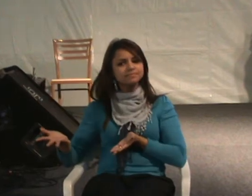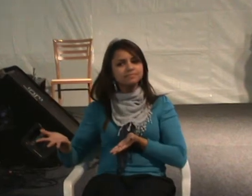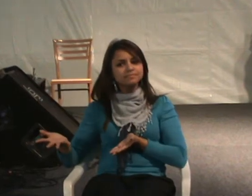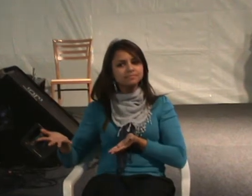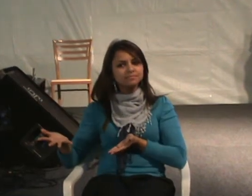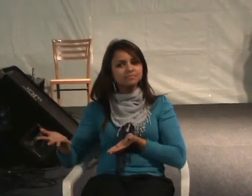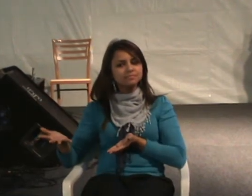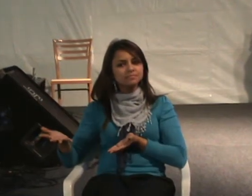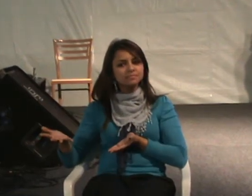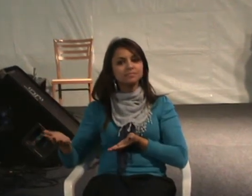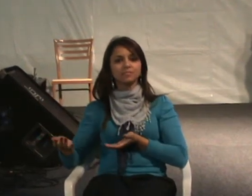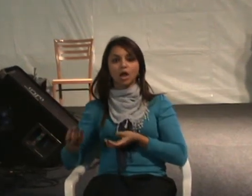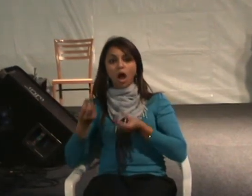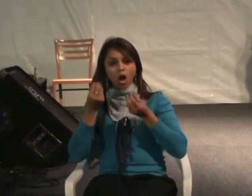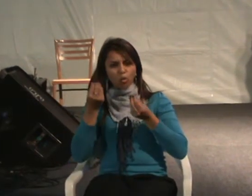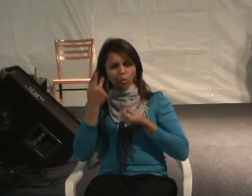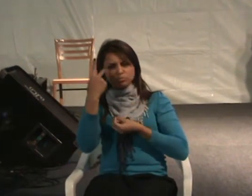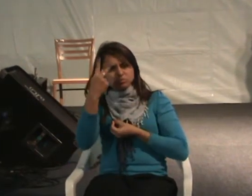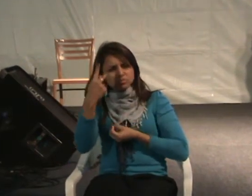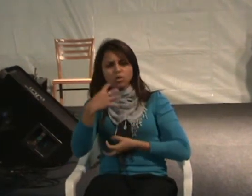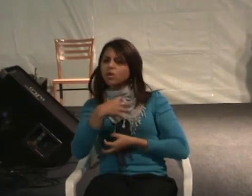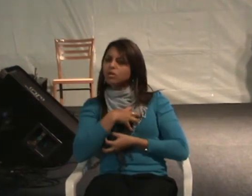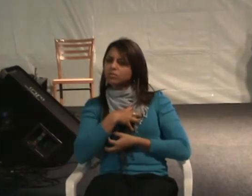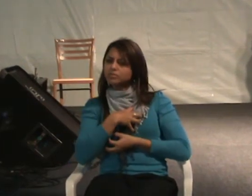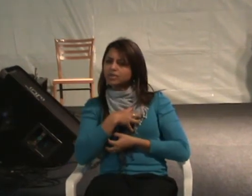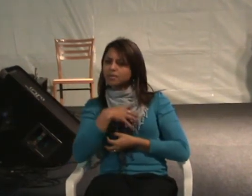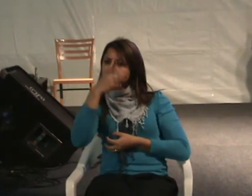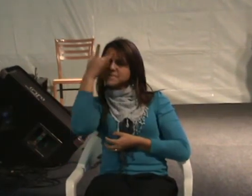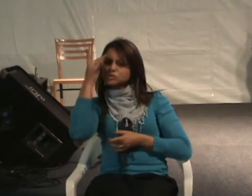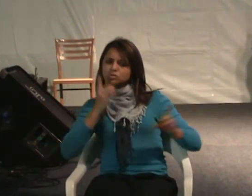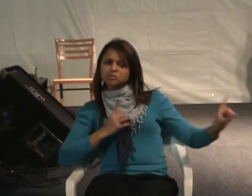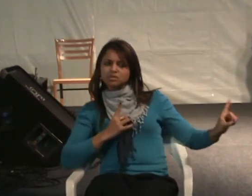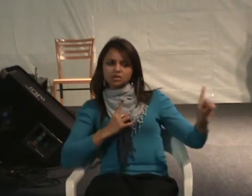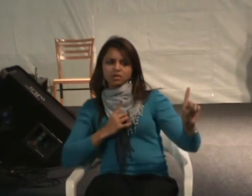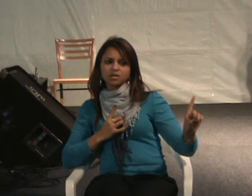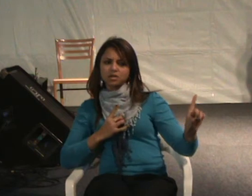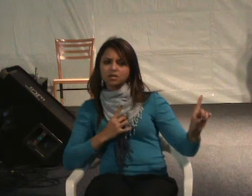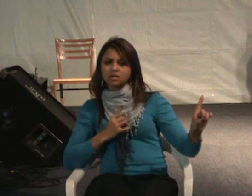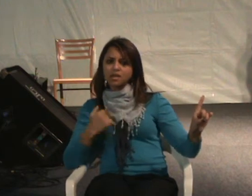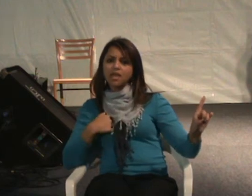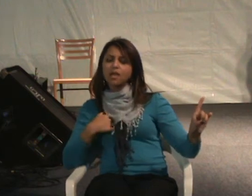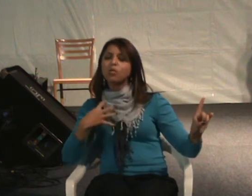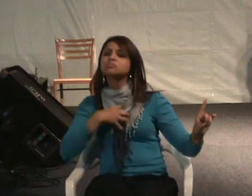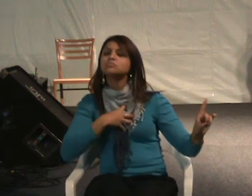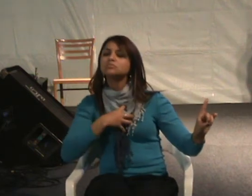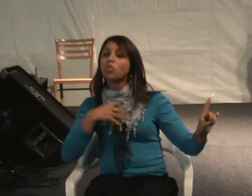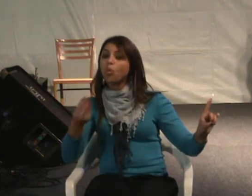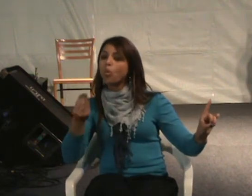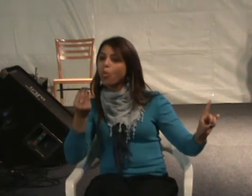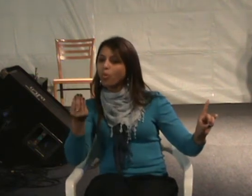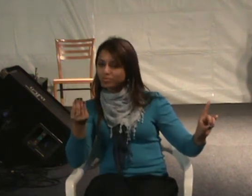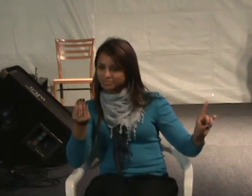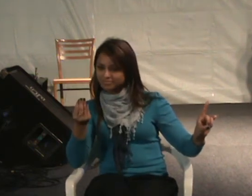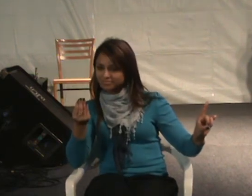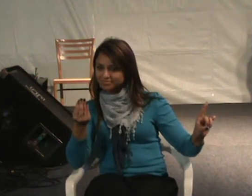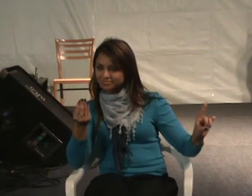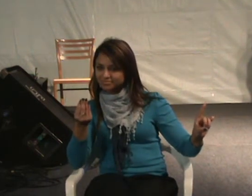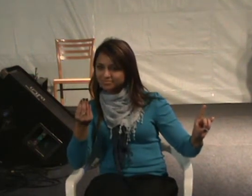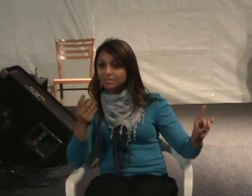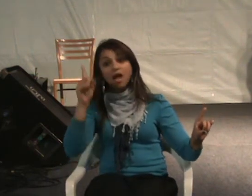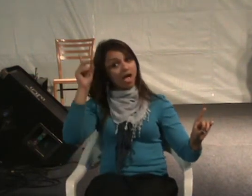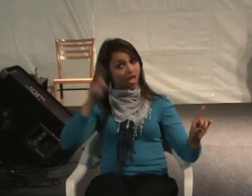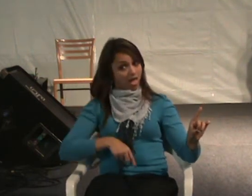Como é que vocês se comportam diante de uma pessoa com deficiência? Este é um